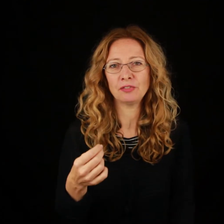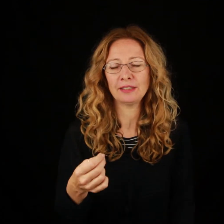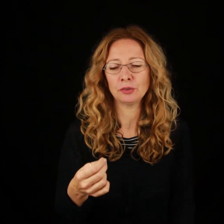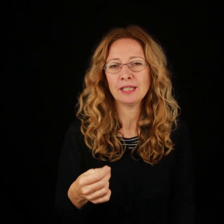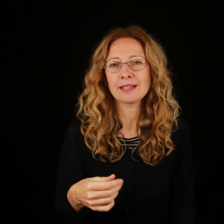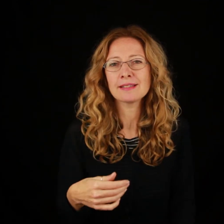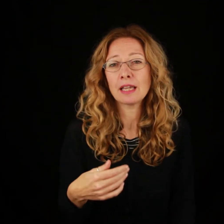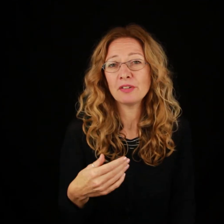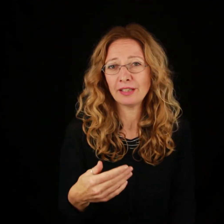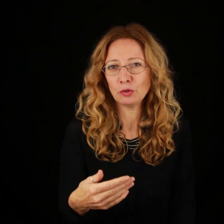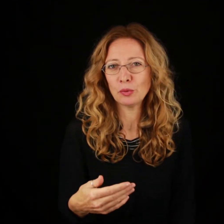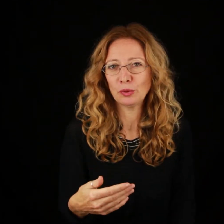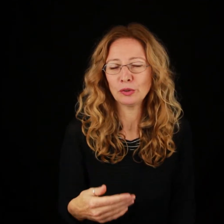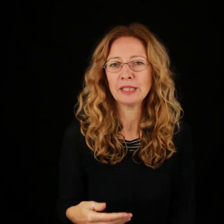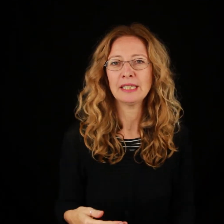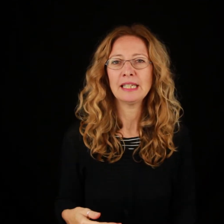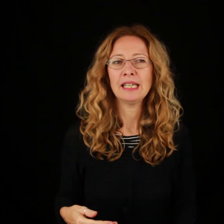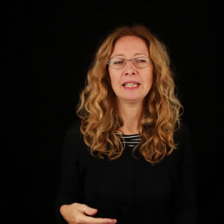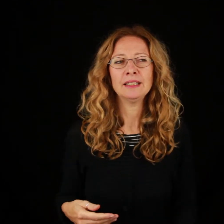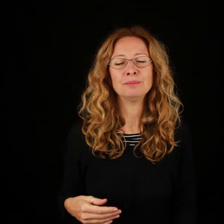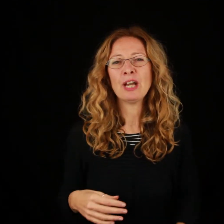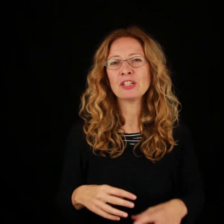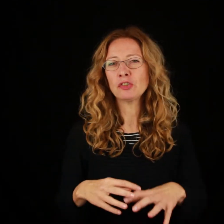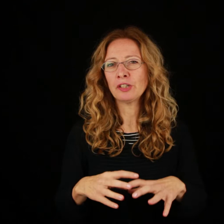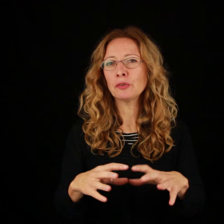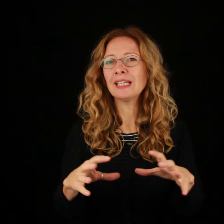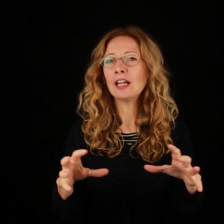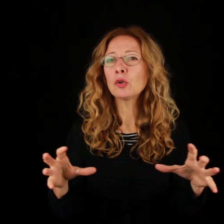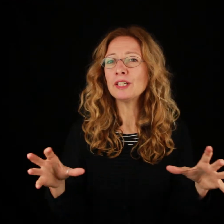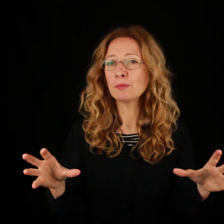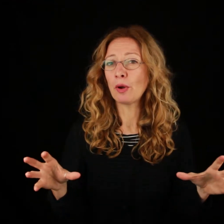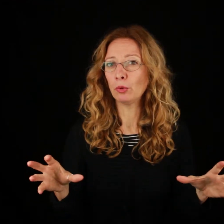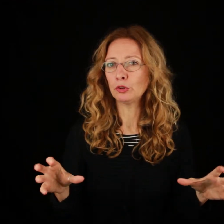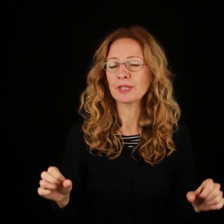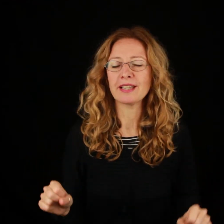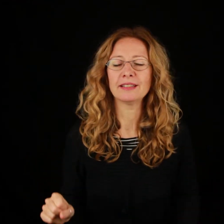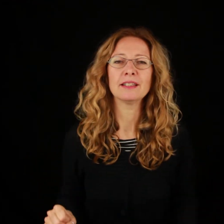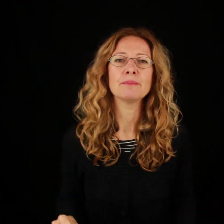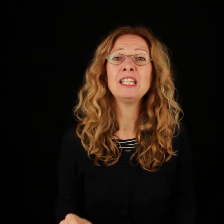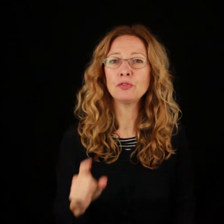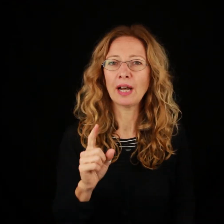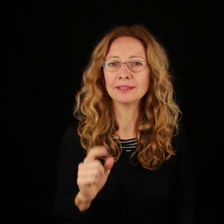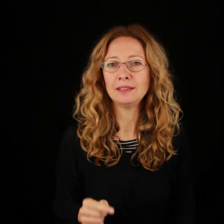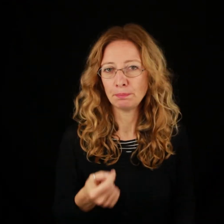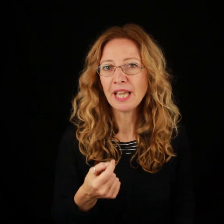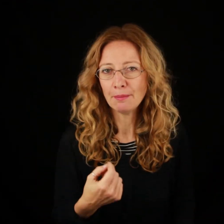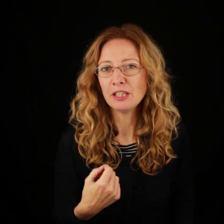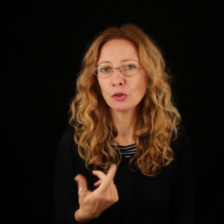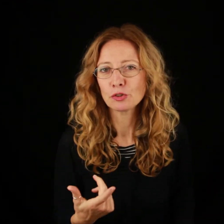fatto che stai bevendo molto. È una storia dove l'alcolismo è molto presente. Infatti PM, il nostro